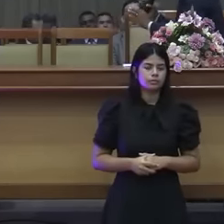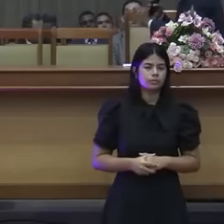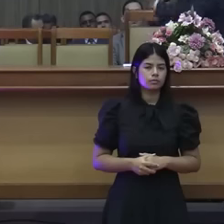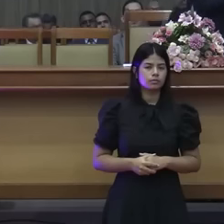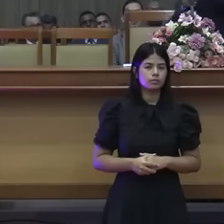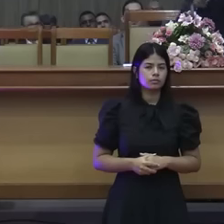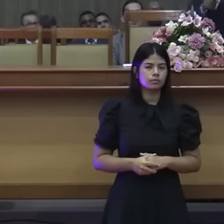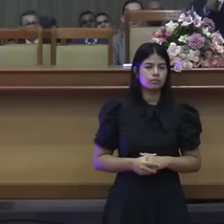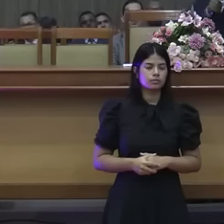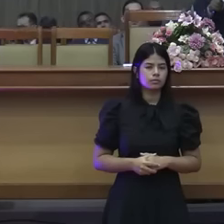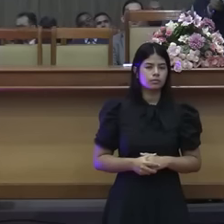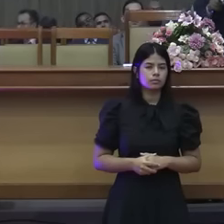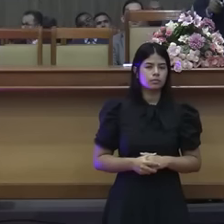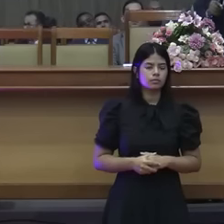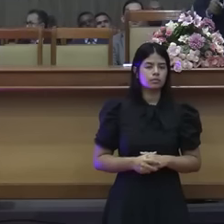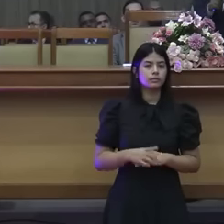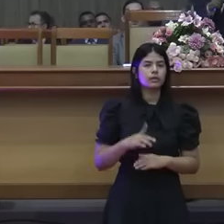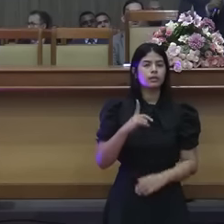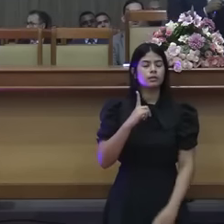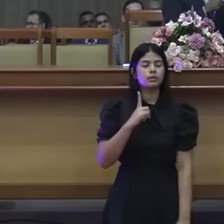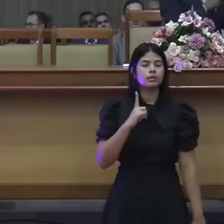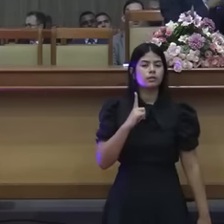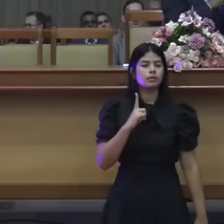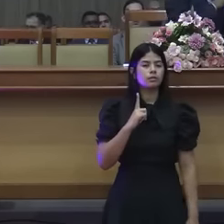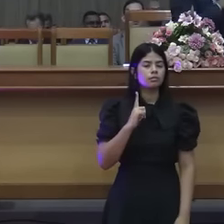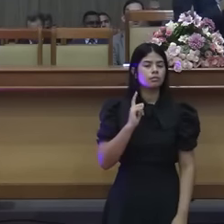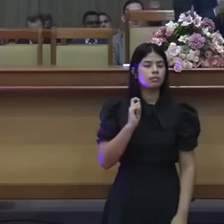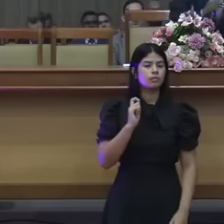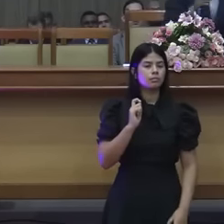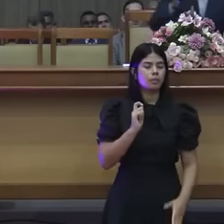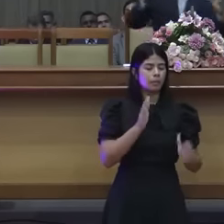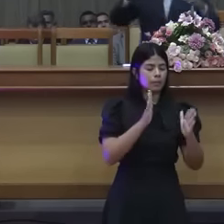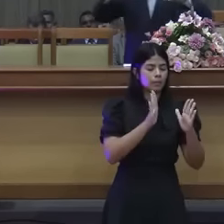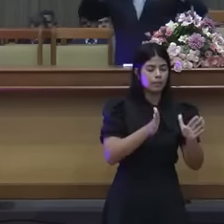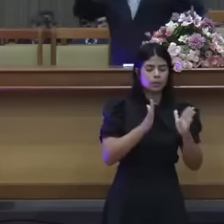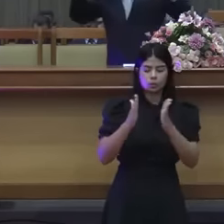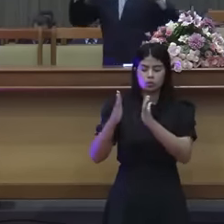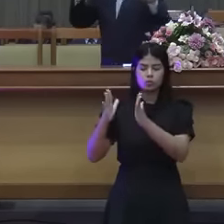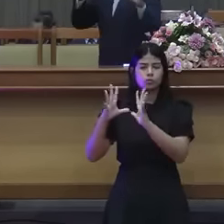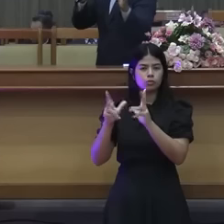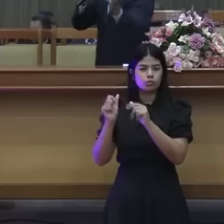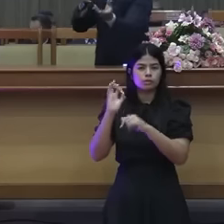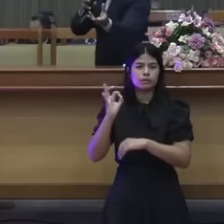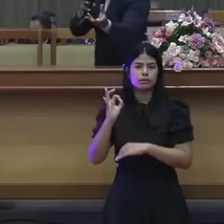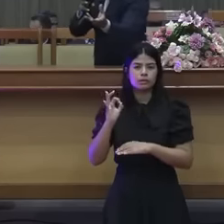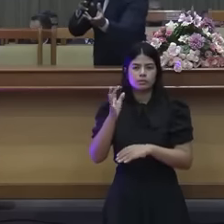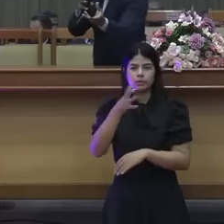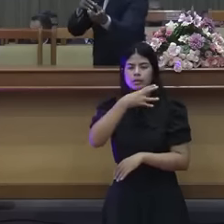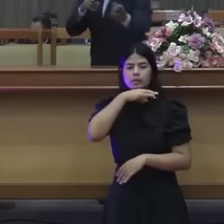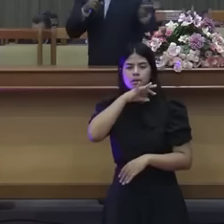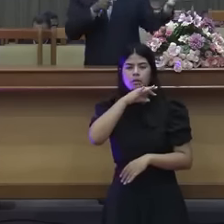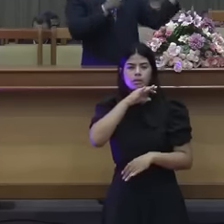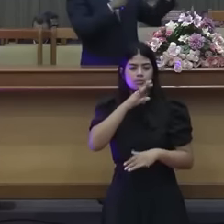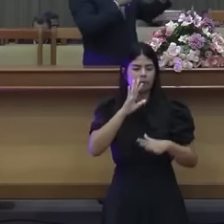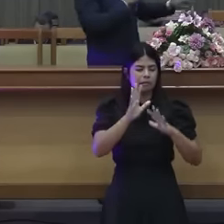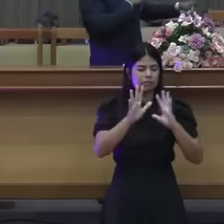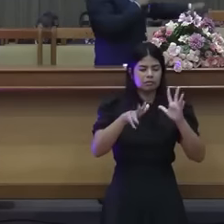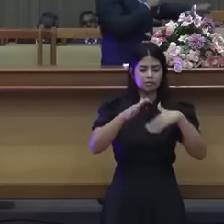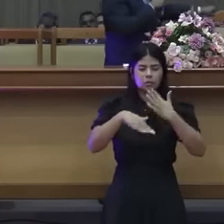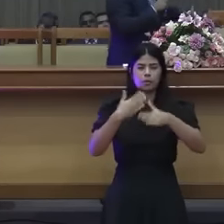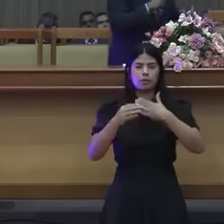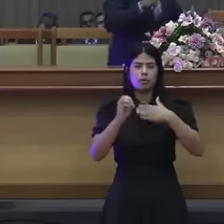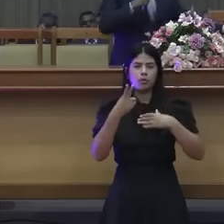queria? Para que houvesse simplesmente uma ordem. Não misturarais várias cores na roupa, porque os